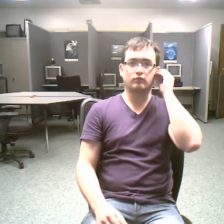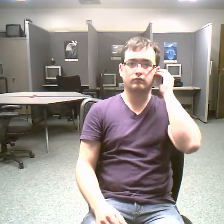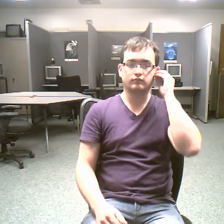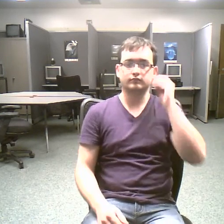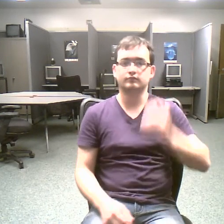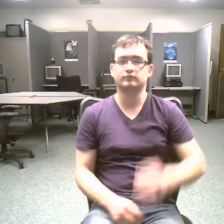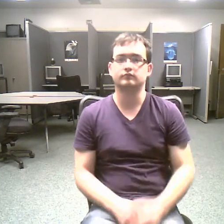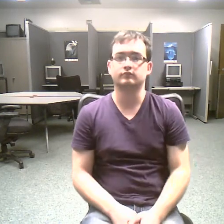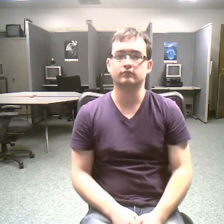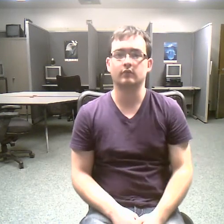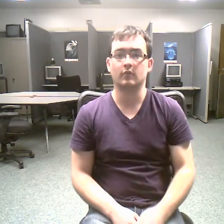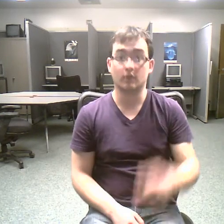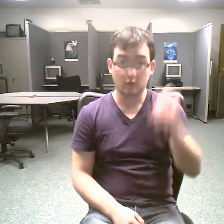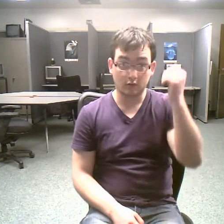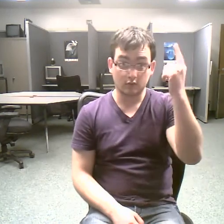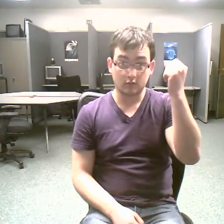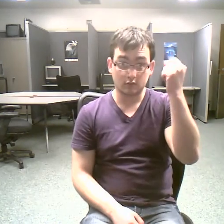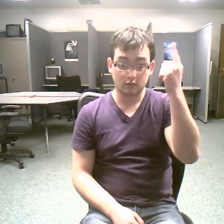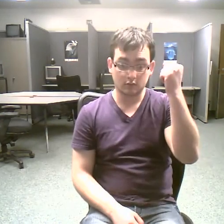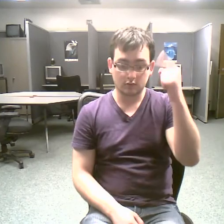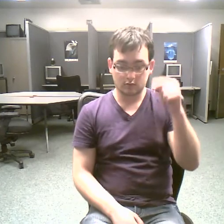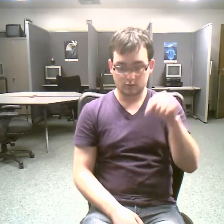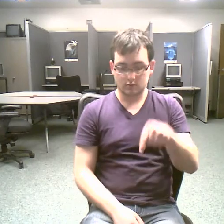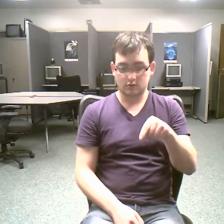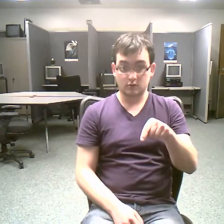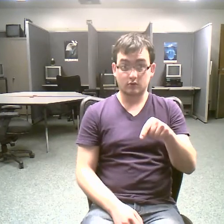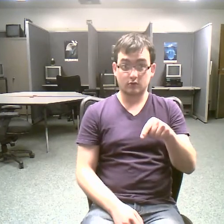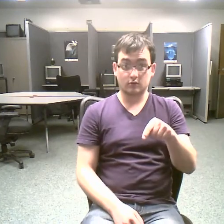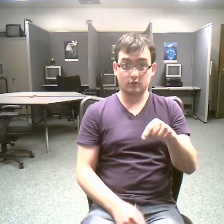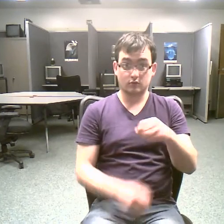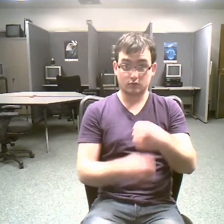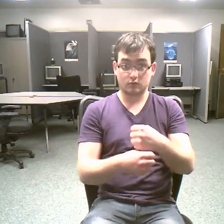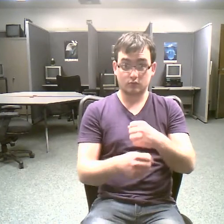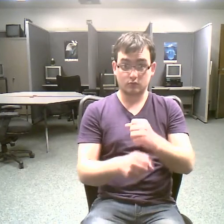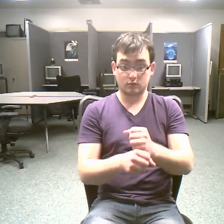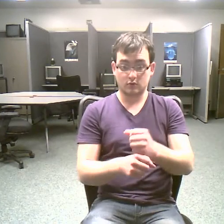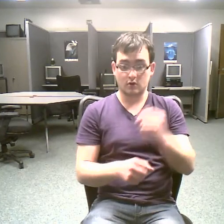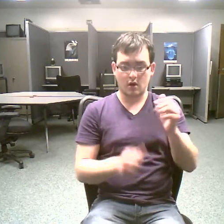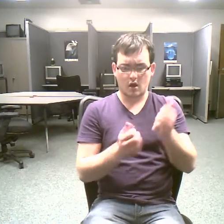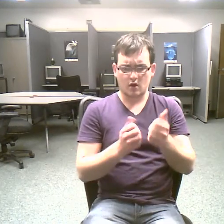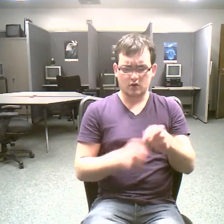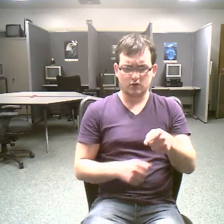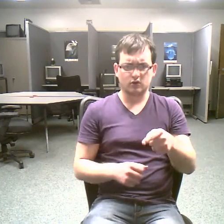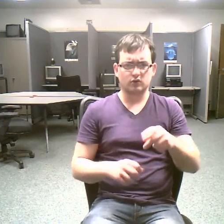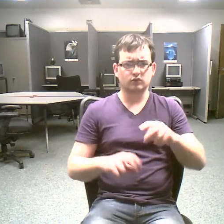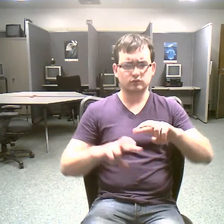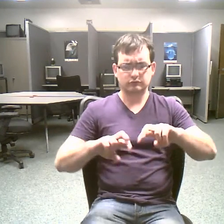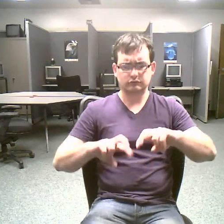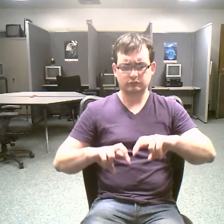understanding how our planet works it's important for everyone and that's what earth science is all about